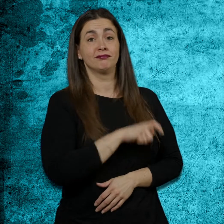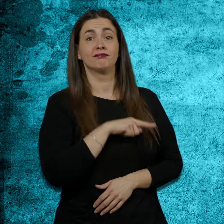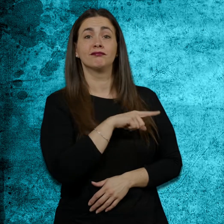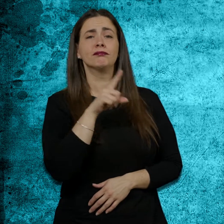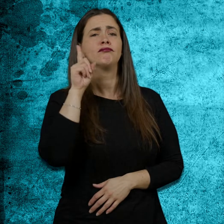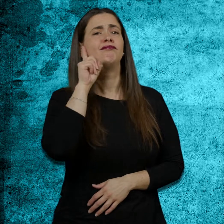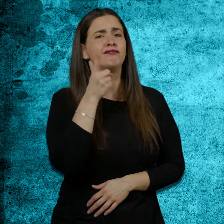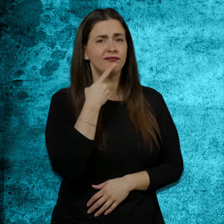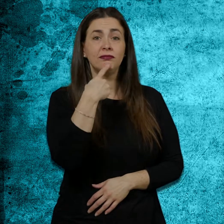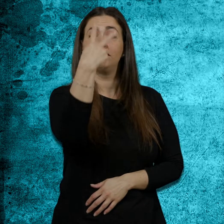sorcega i lluitadora.